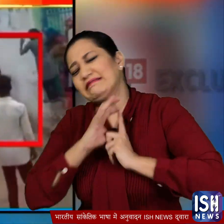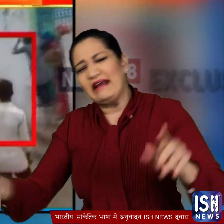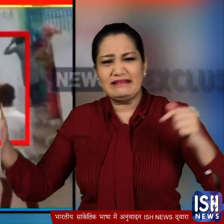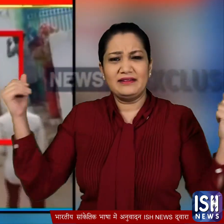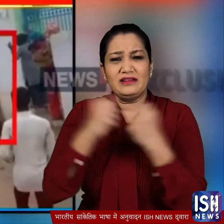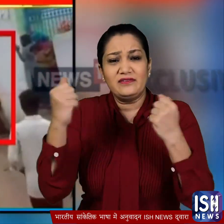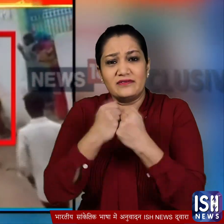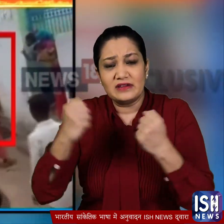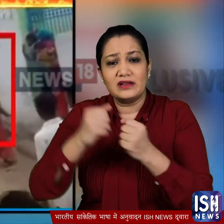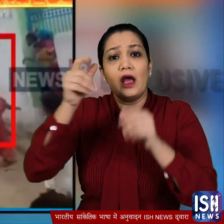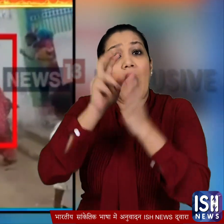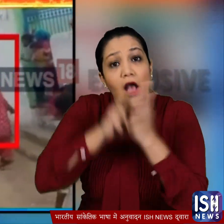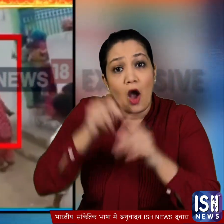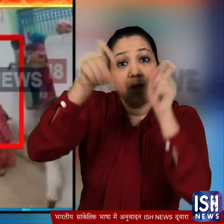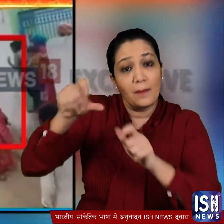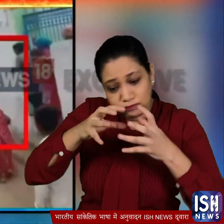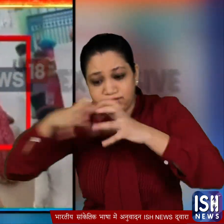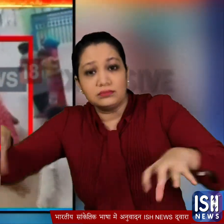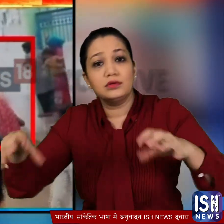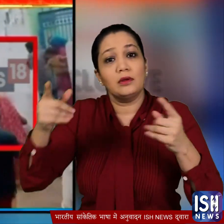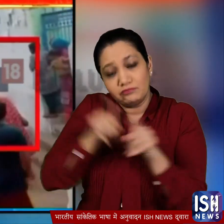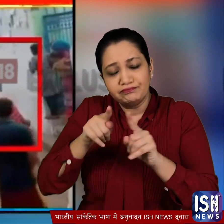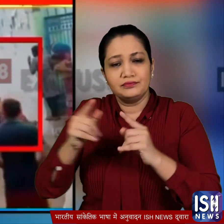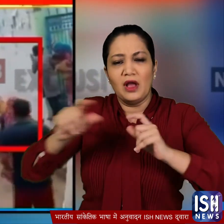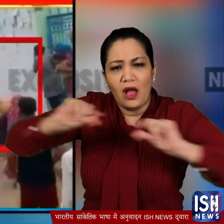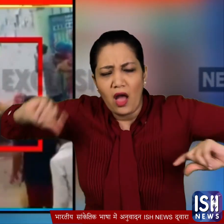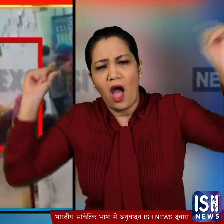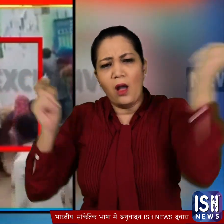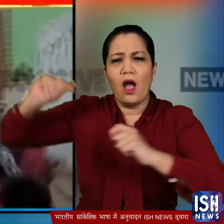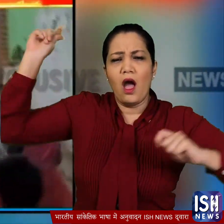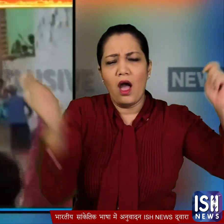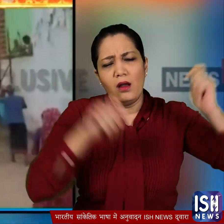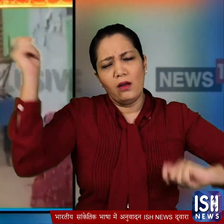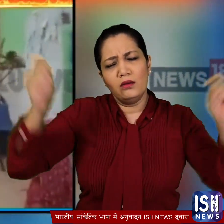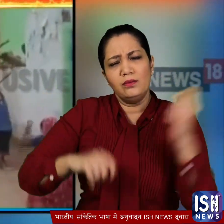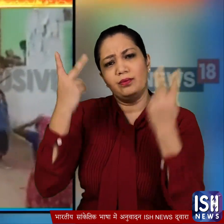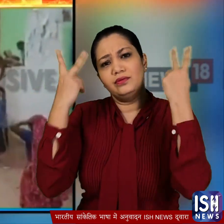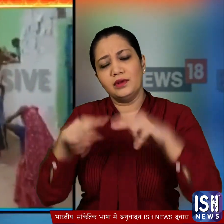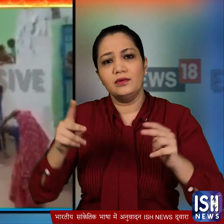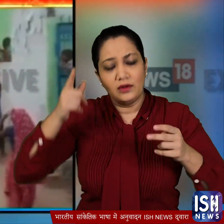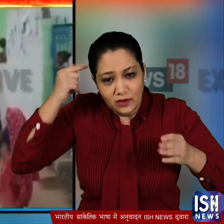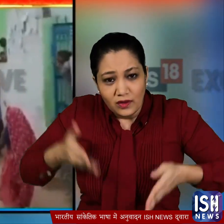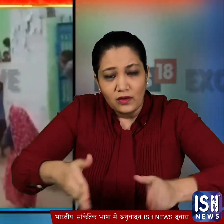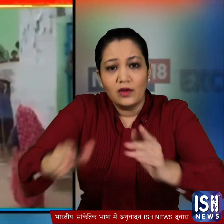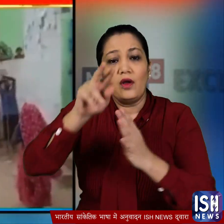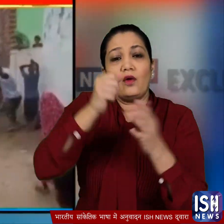मुद्धे पर गाओं के लोग भी बढ़ गए और फिर दोनों पक्षों में डंडों से हमले होने लगे वो सड़क पर लड़ते लड़ते पास के एक खेत में भी उतर गए